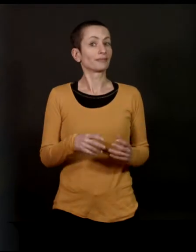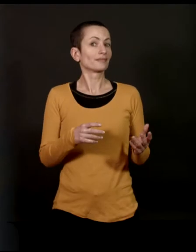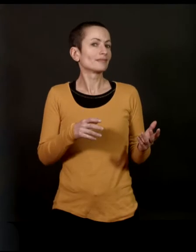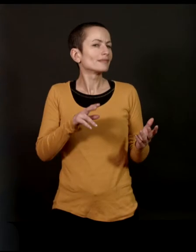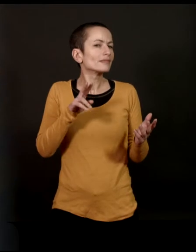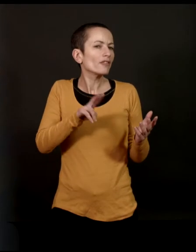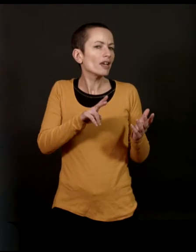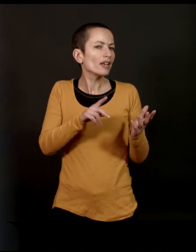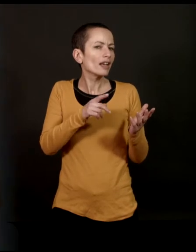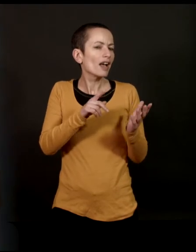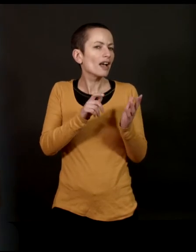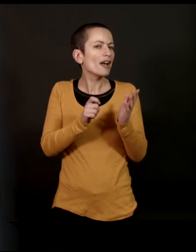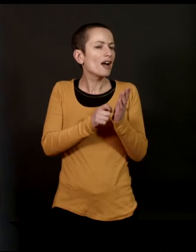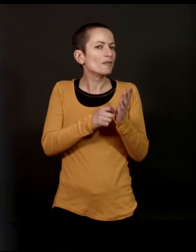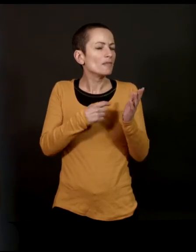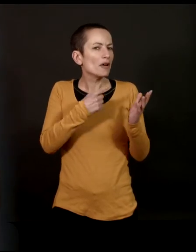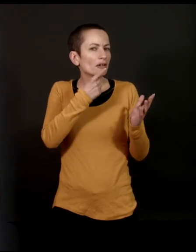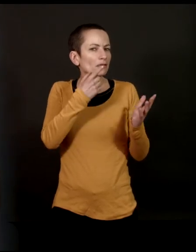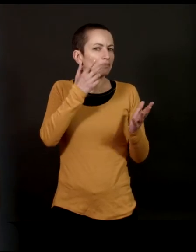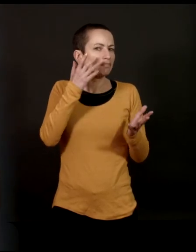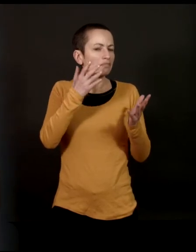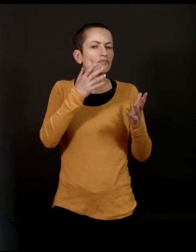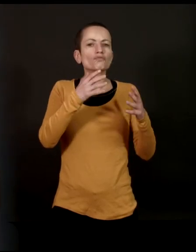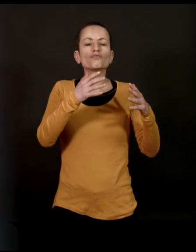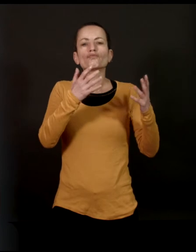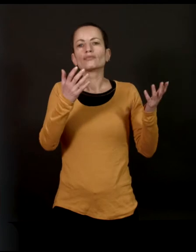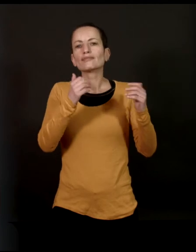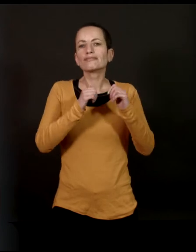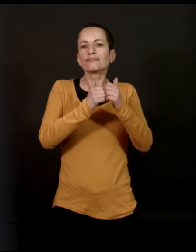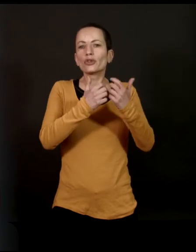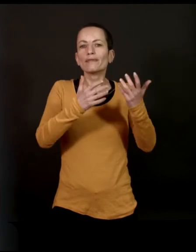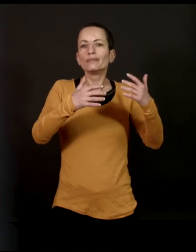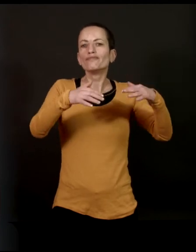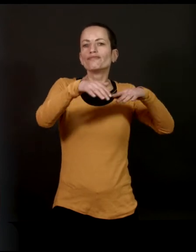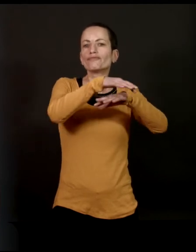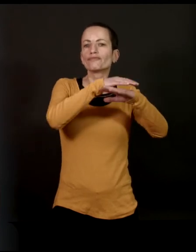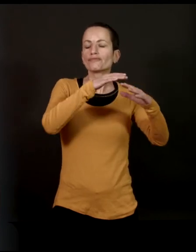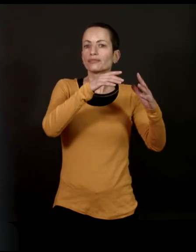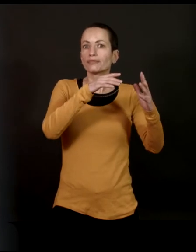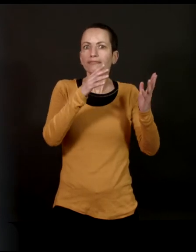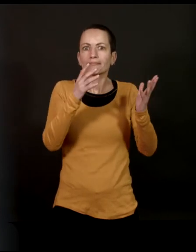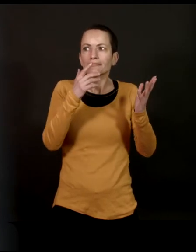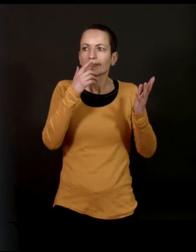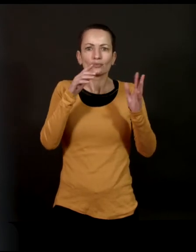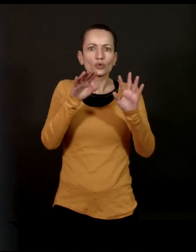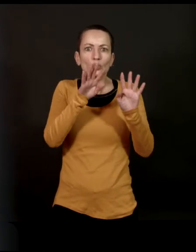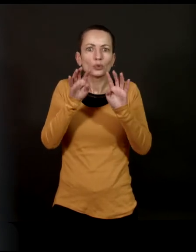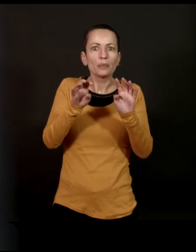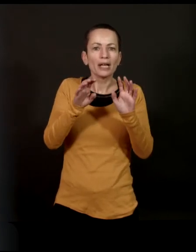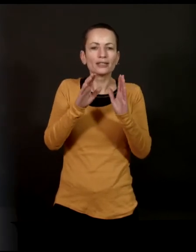donné, on pouvait se dire que dans un certain milieu, se dire sensible au suspense ou lire des polars, lire des livres à